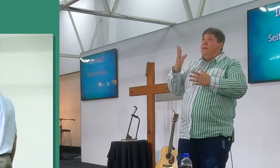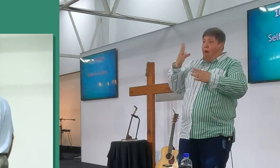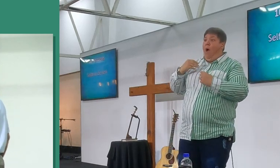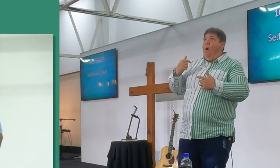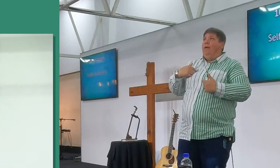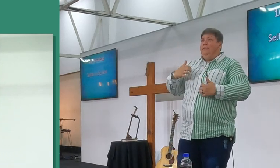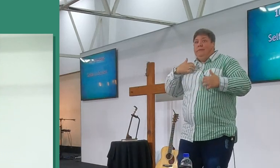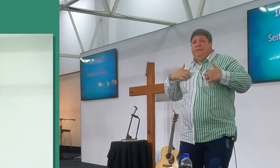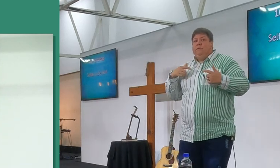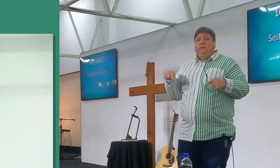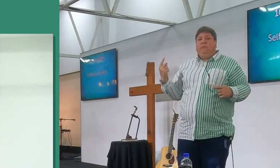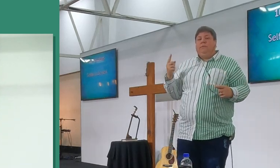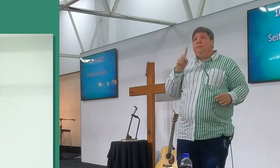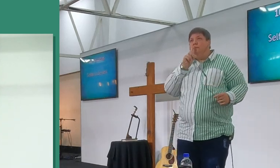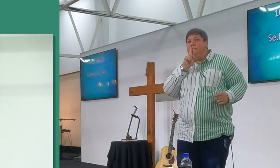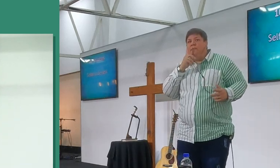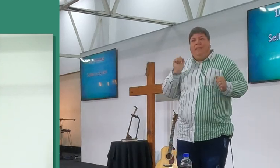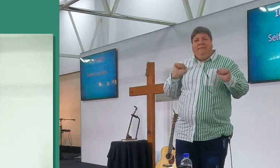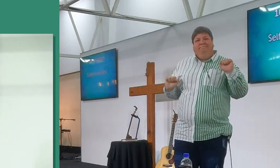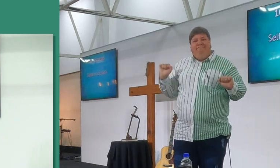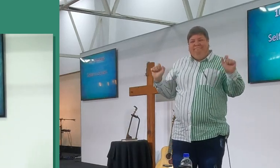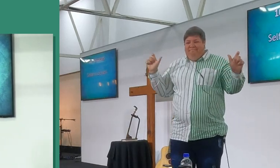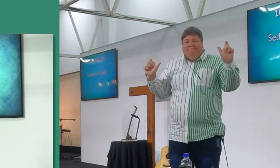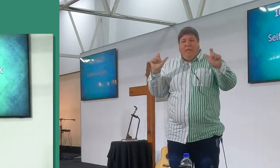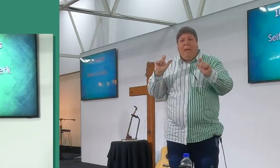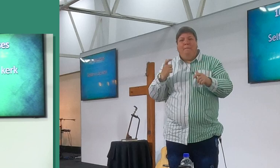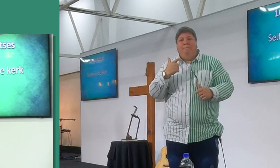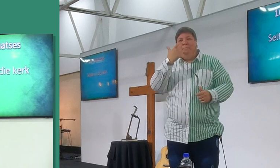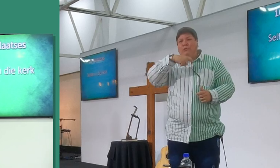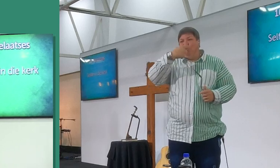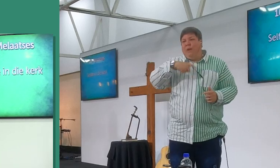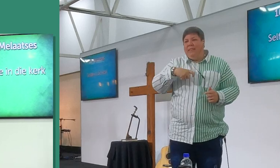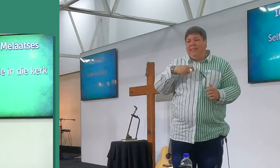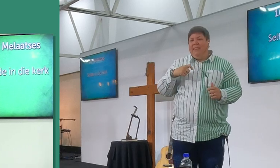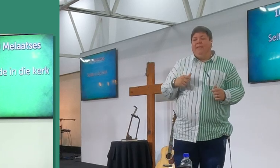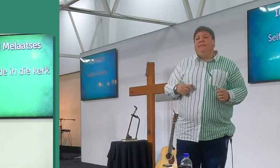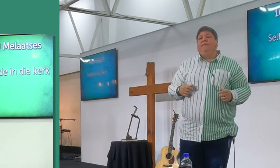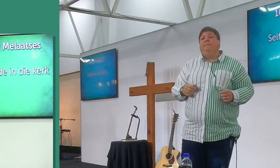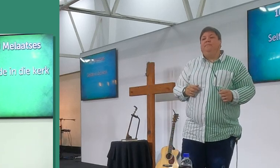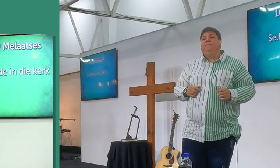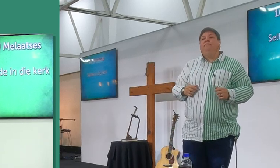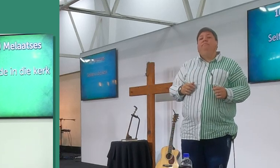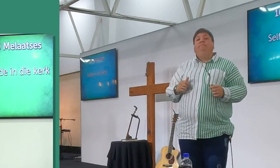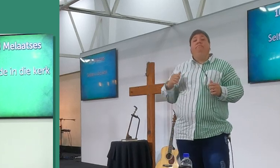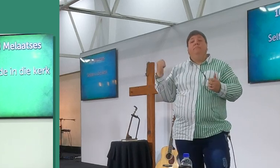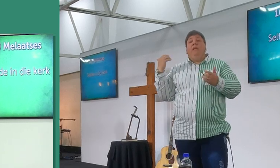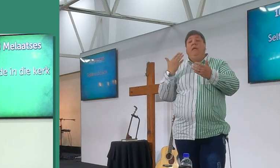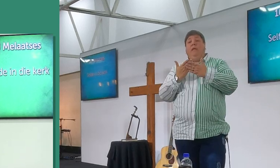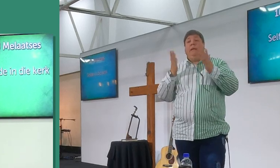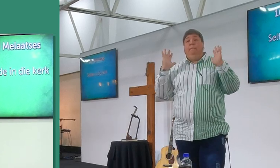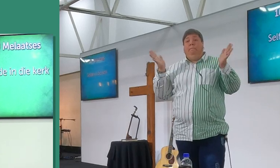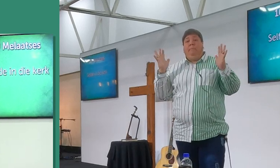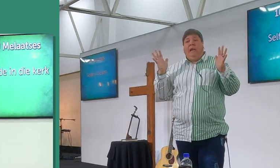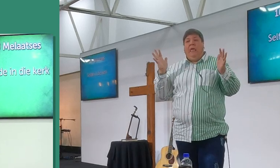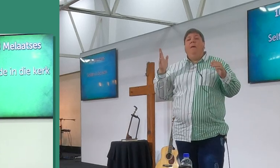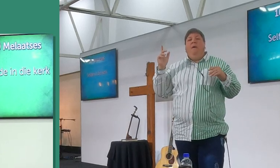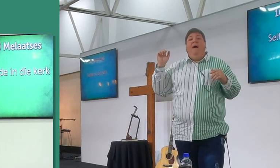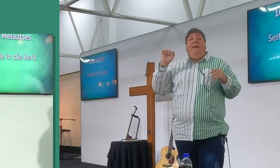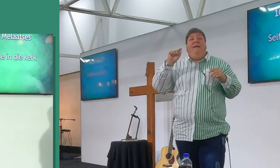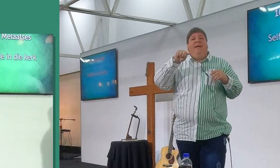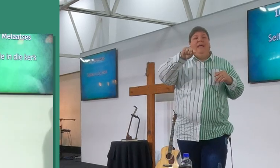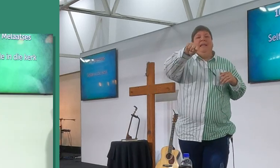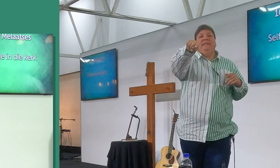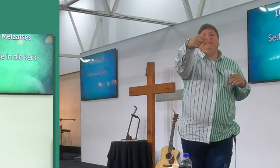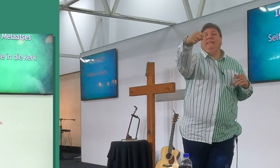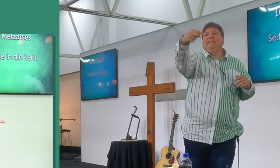kerk, die selfde in die kerk, dit kan wees dat ek hier preek, ek het net vir oogend met die oom gesest, dit kan wees dat ek hier preek, en allemaal van ons beleef het anders. Kan